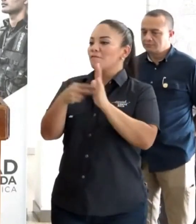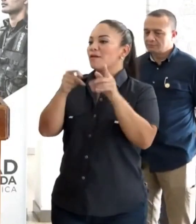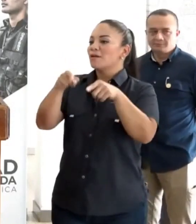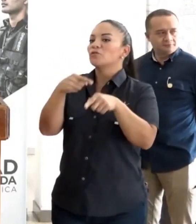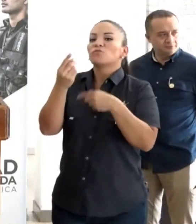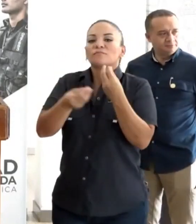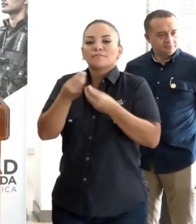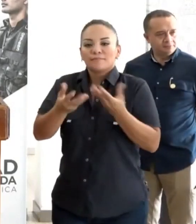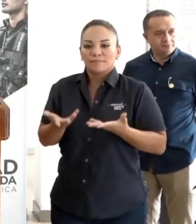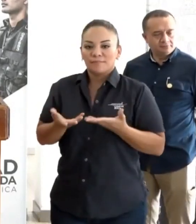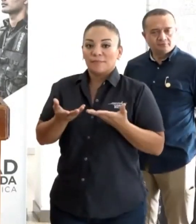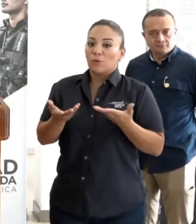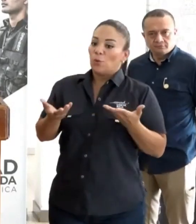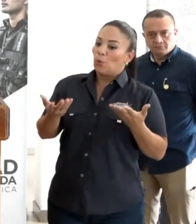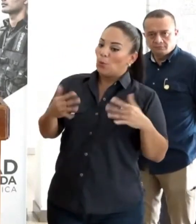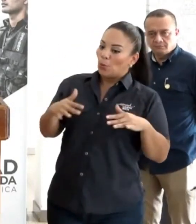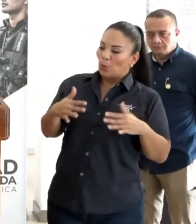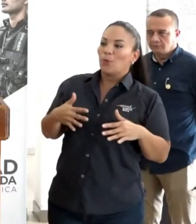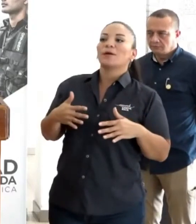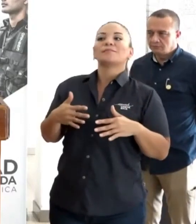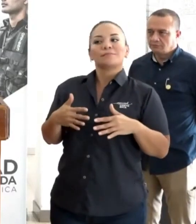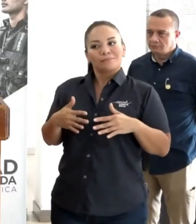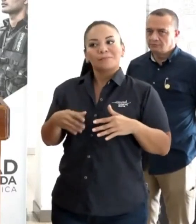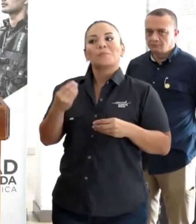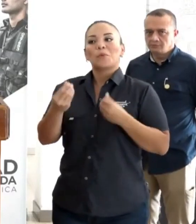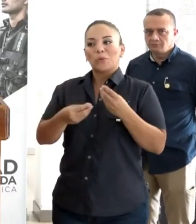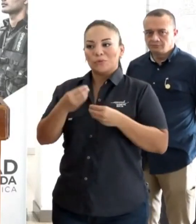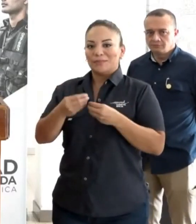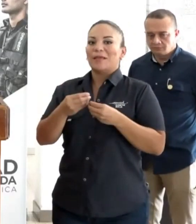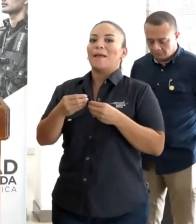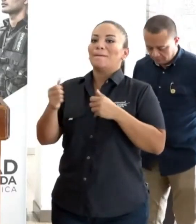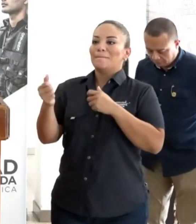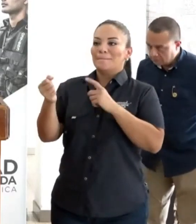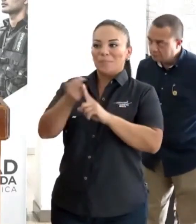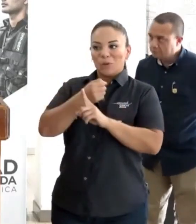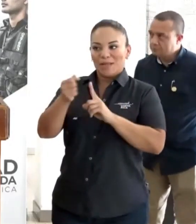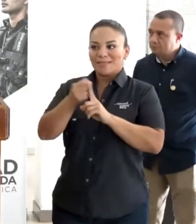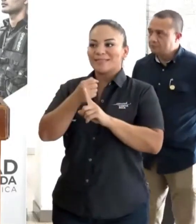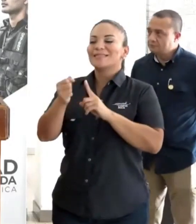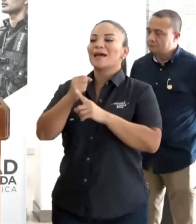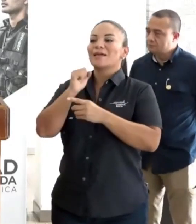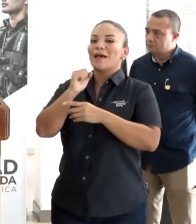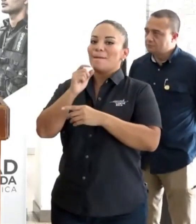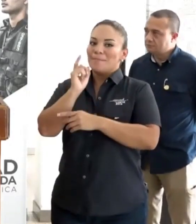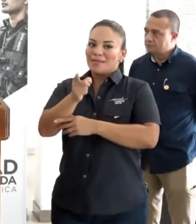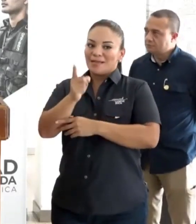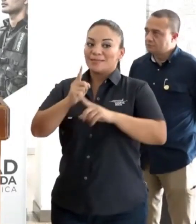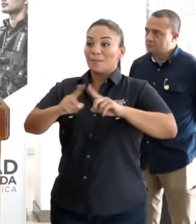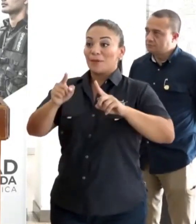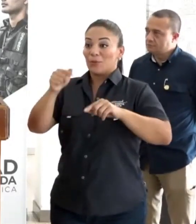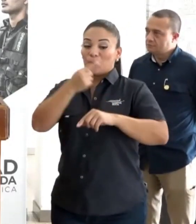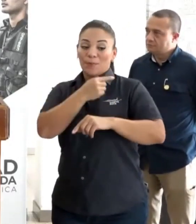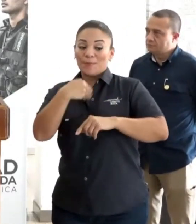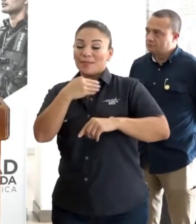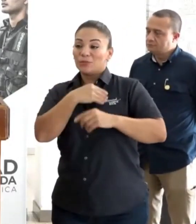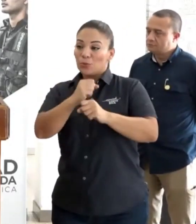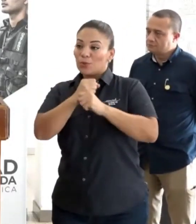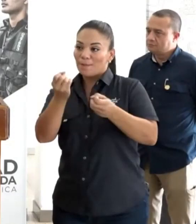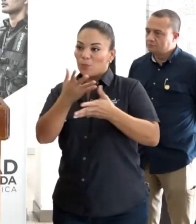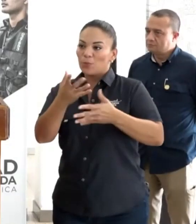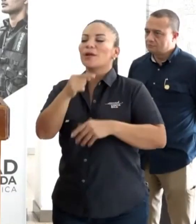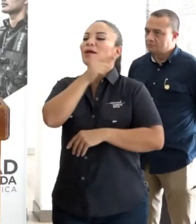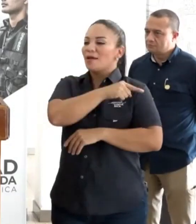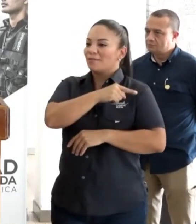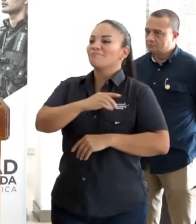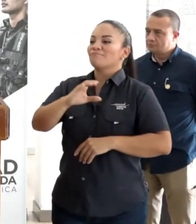amenaza y mucha violencia. Pero aquí tengo al Ministro de Seguridad Pública que tiene un compromiso